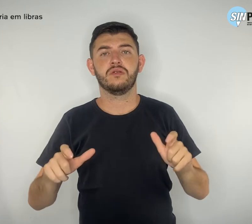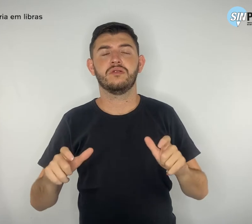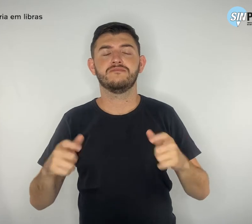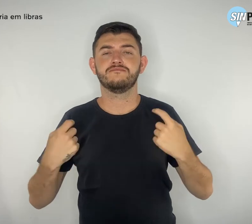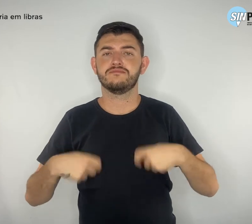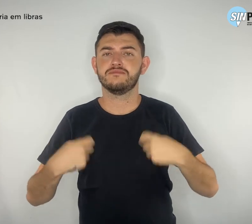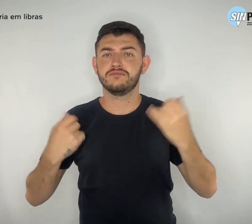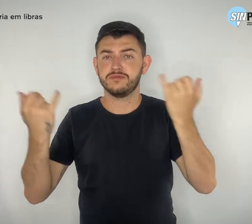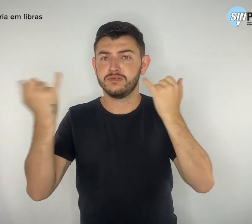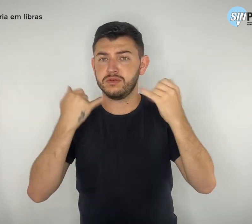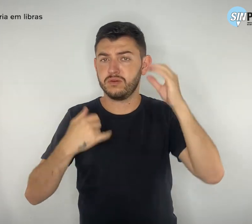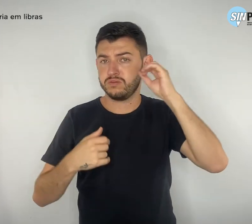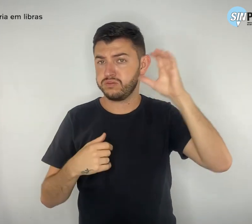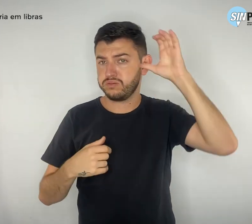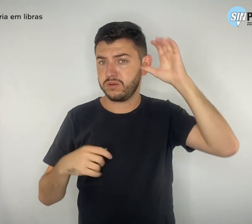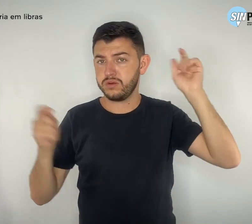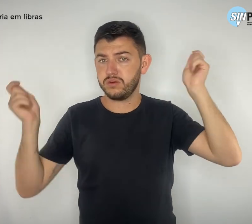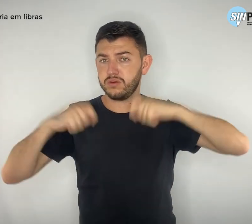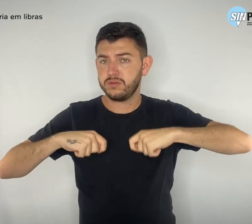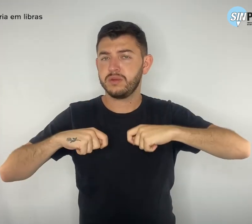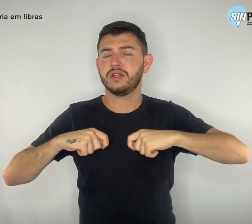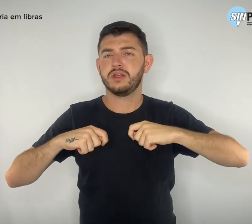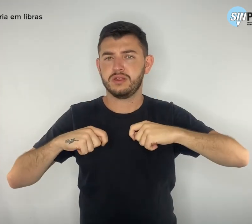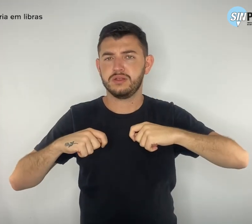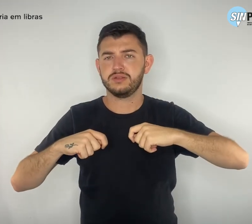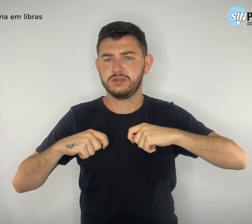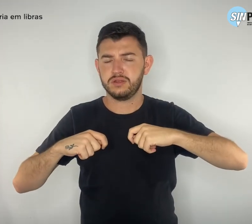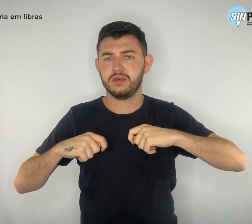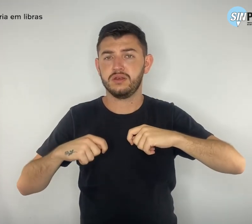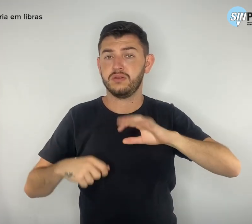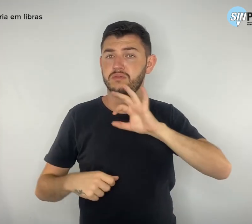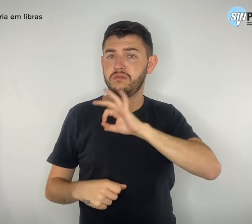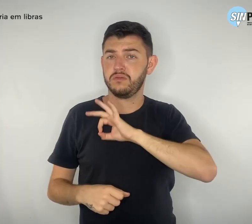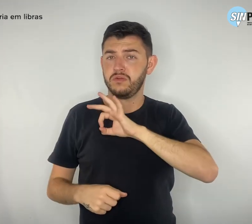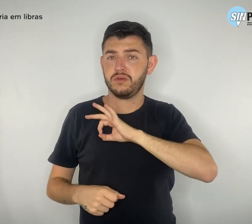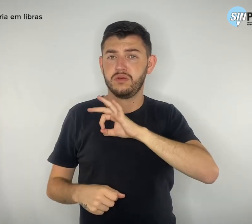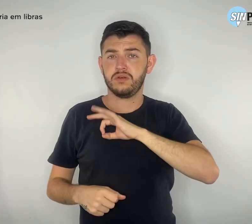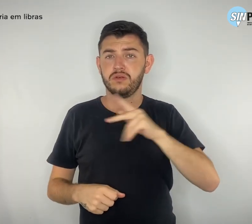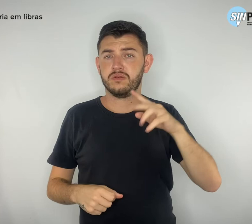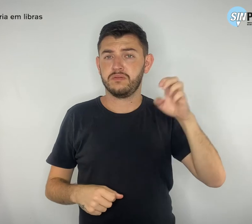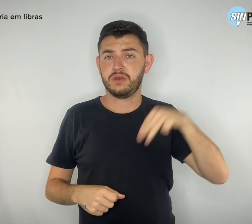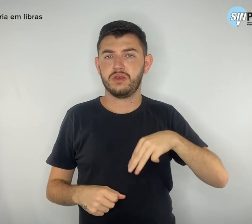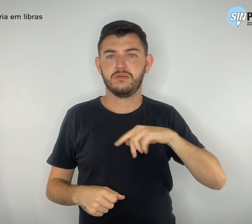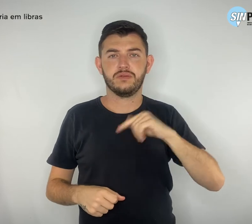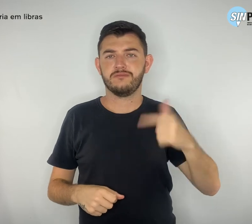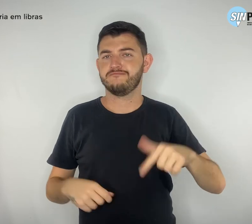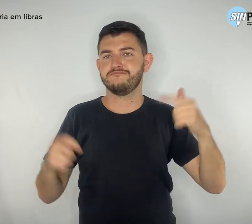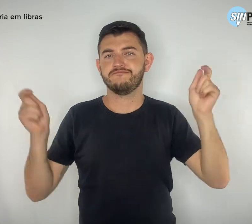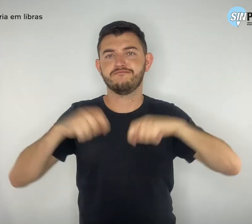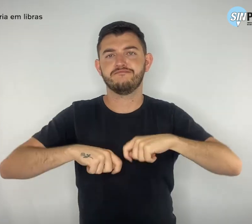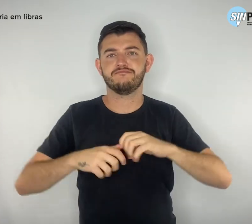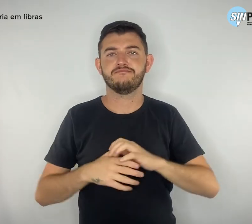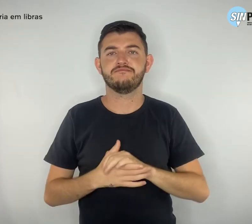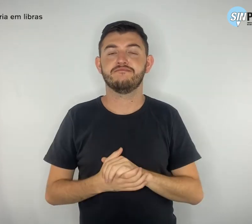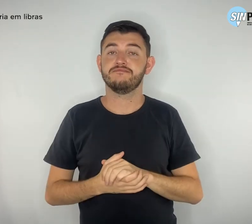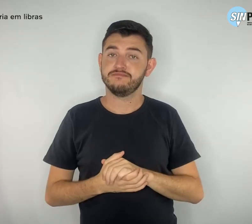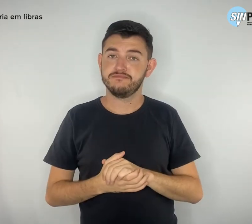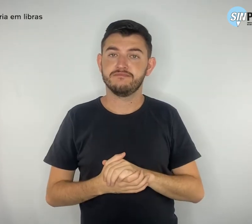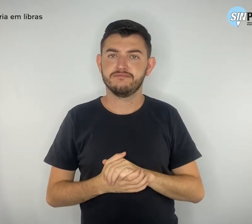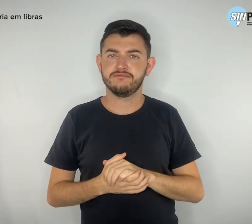competência, competências que os policiais militares não possuem. Além de desrespeitar